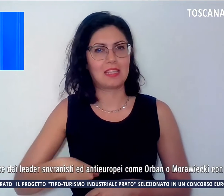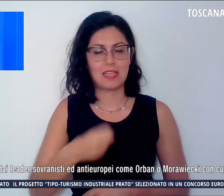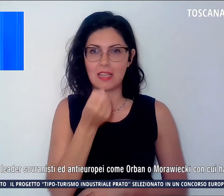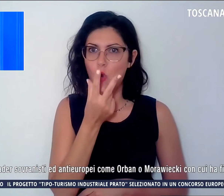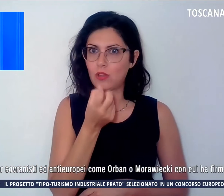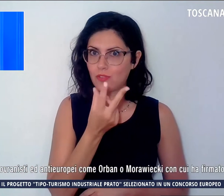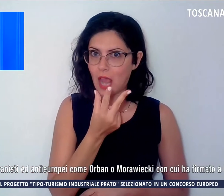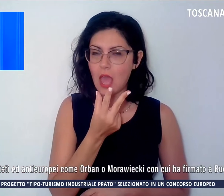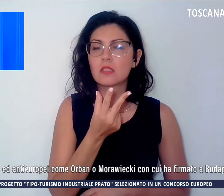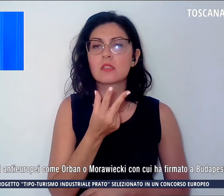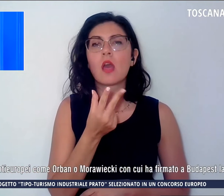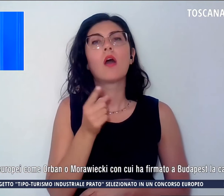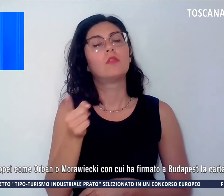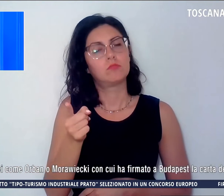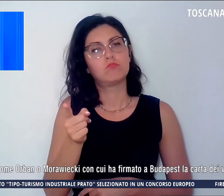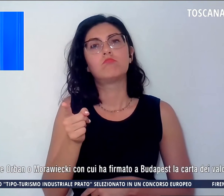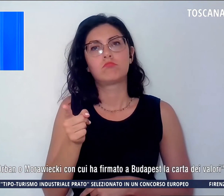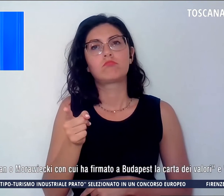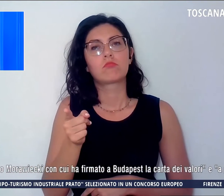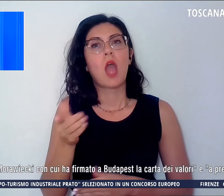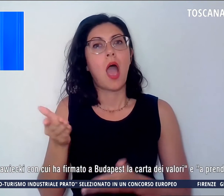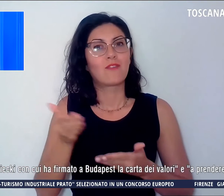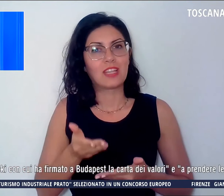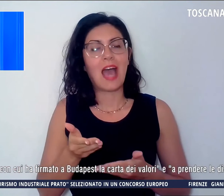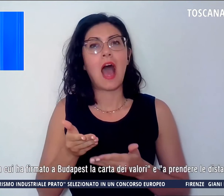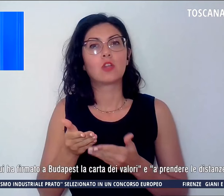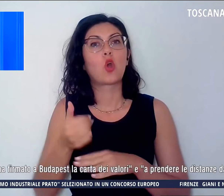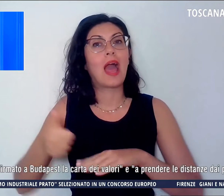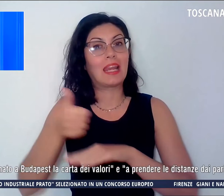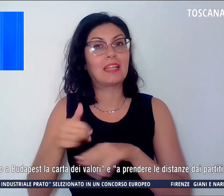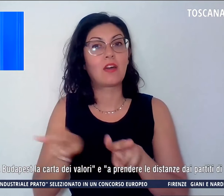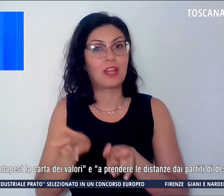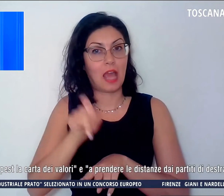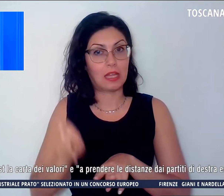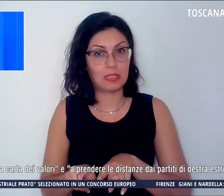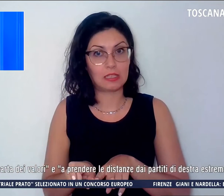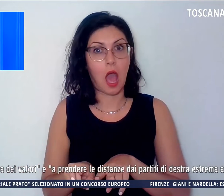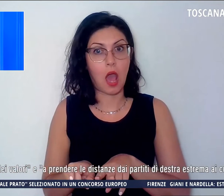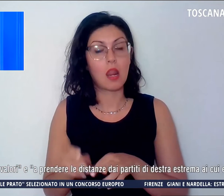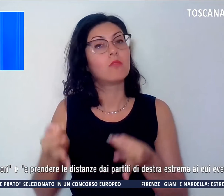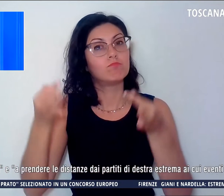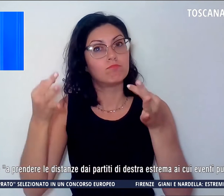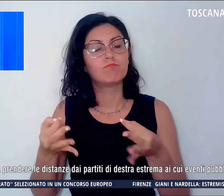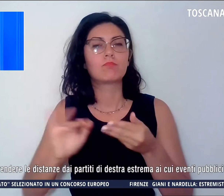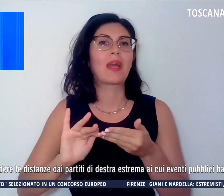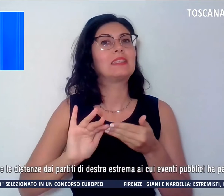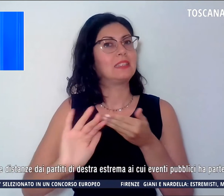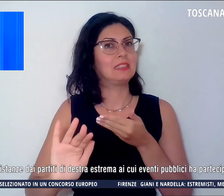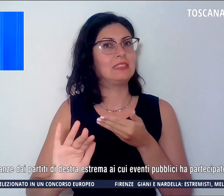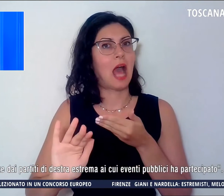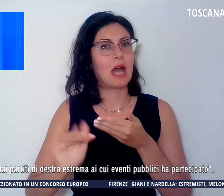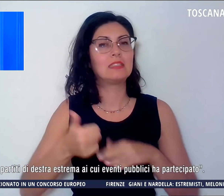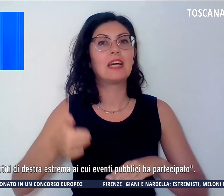ha invitato la leader di Fratelli d'Italia a prendere pubblicamente e formalmente le distanze dai leader